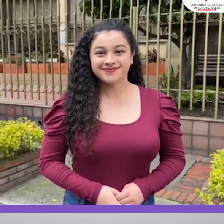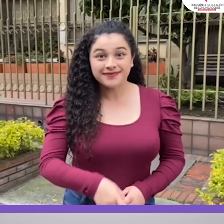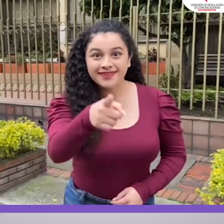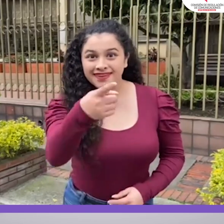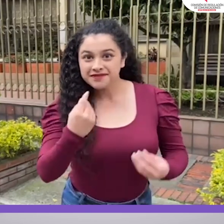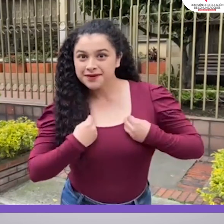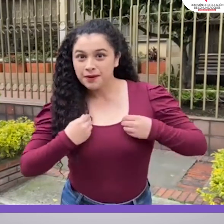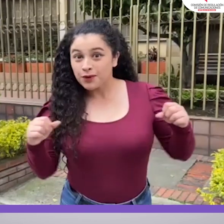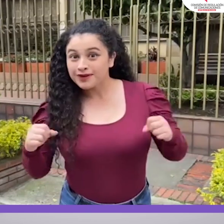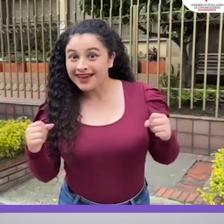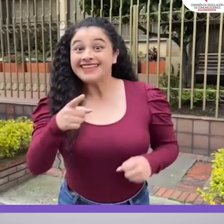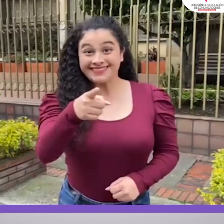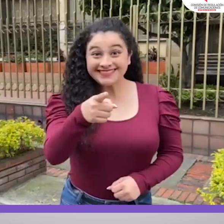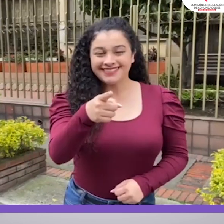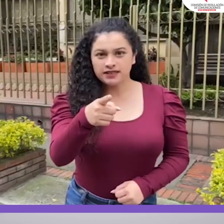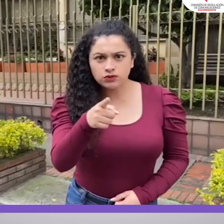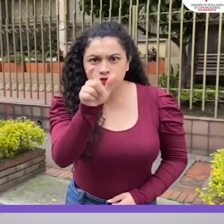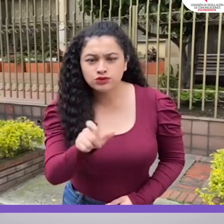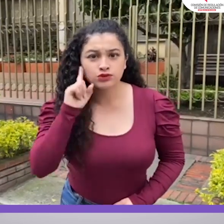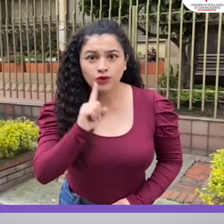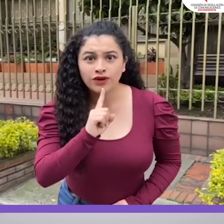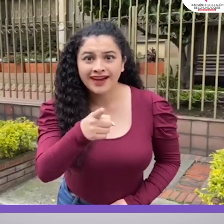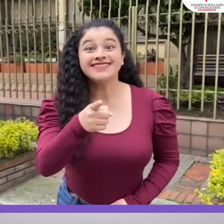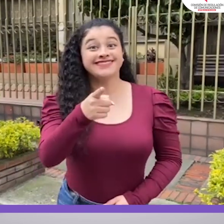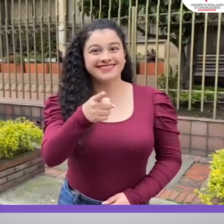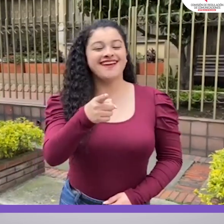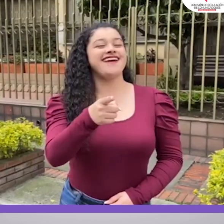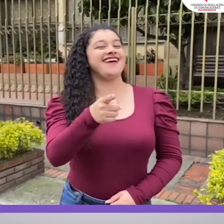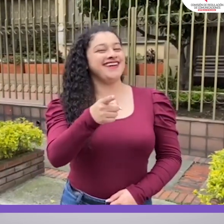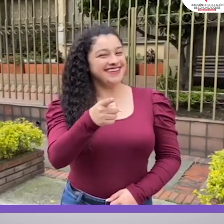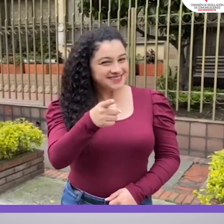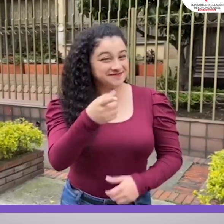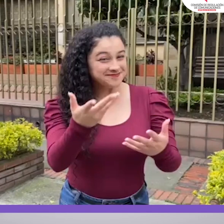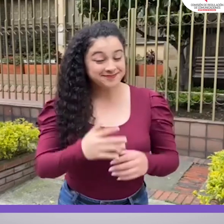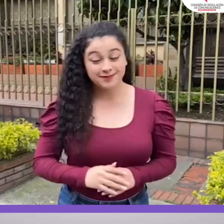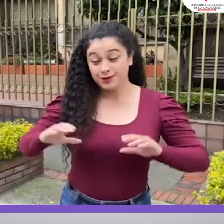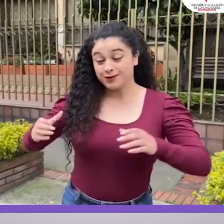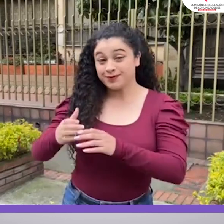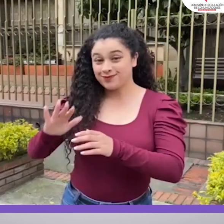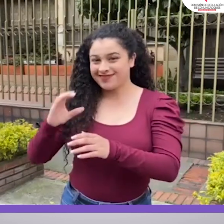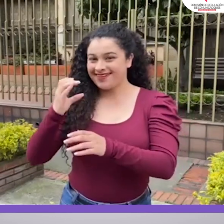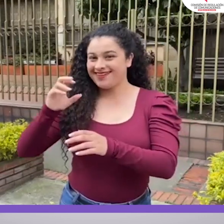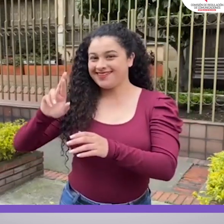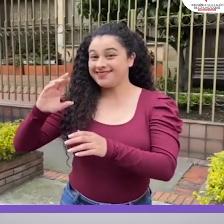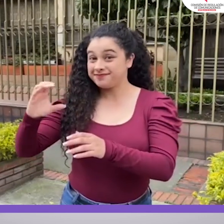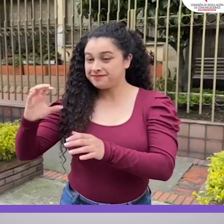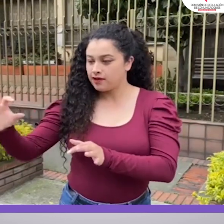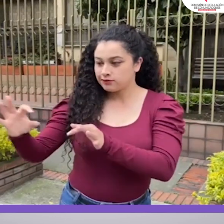Si vives en Bogotá y eres una persona sorda, tenemos una invitación para ti. La CRC en convenio con